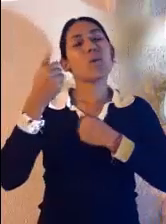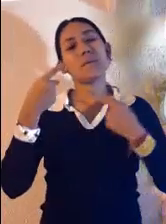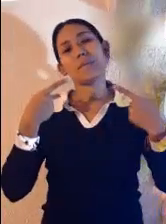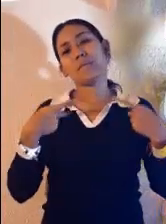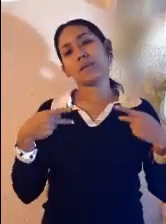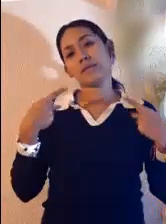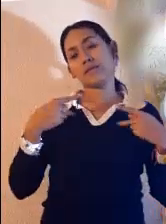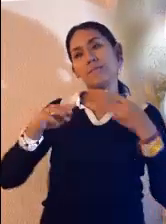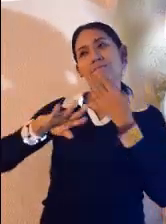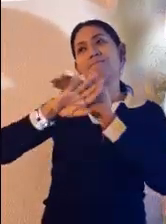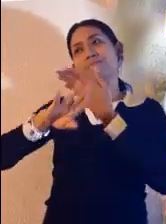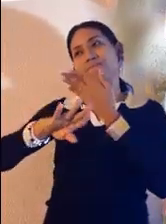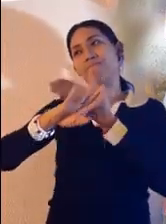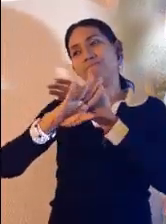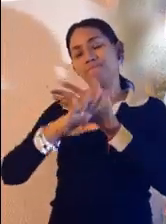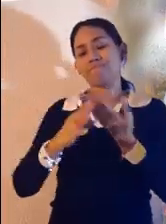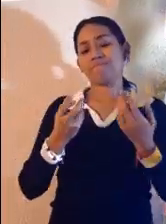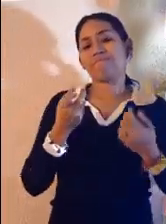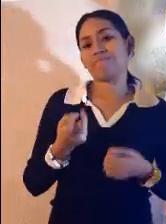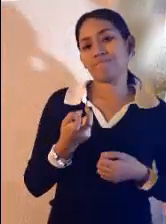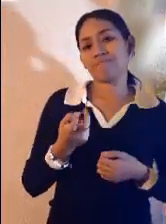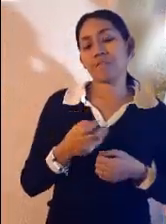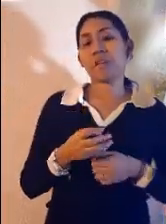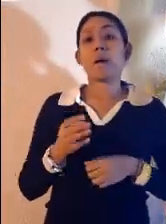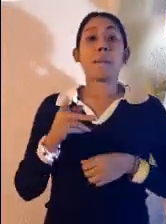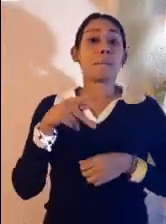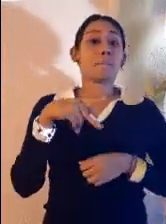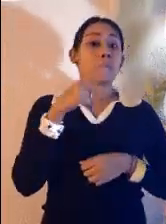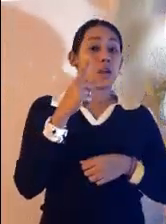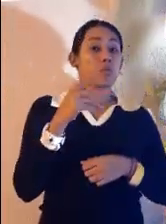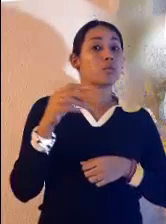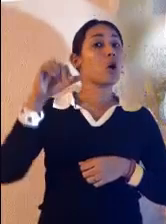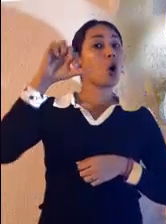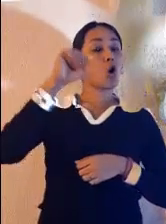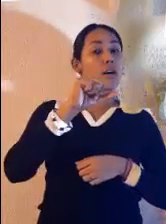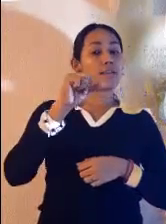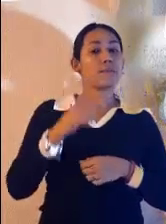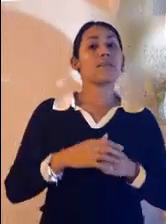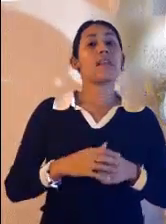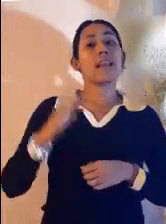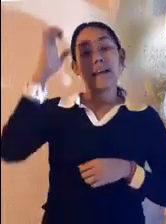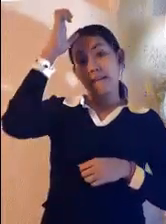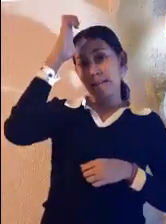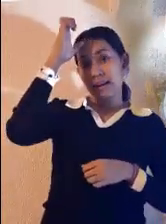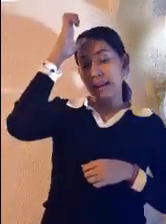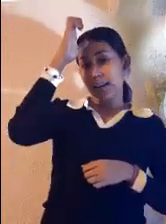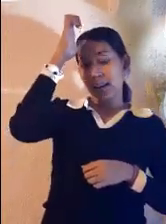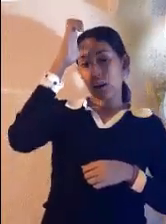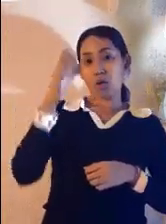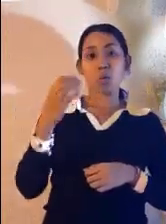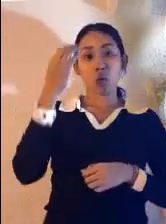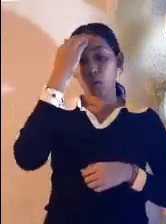persona. Por lo tanto, siguiendo lo que nos dice el Evangelio de este día, no se acerca a la